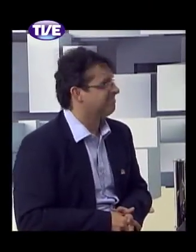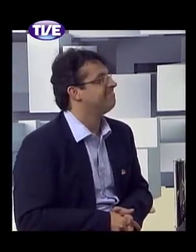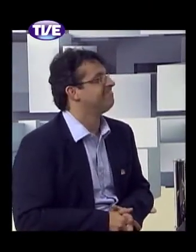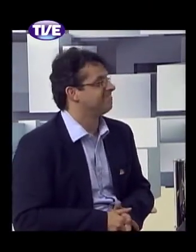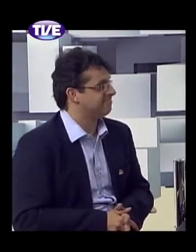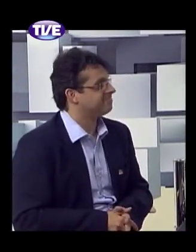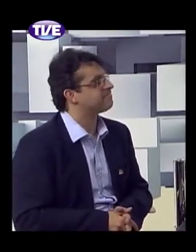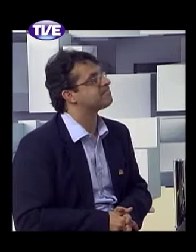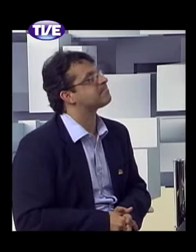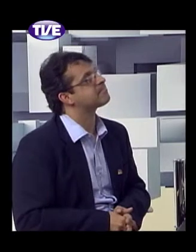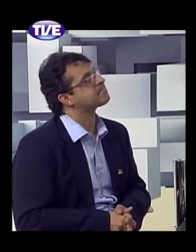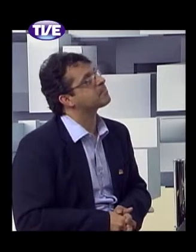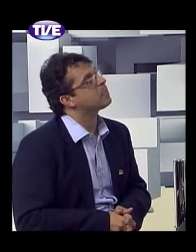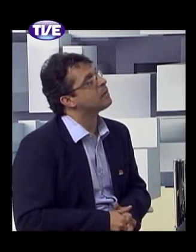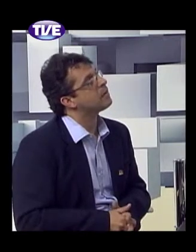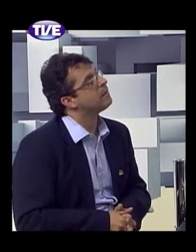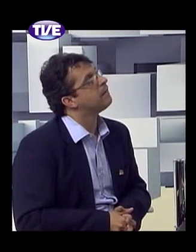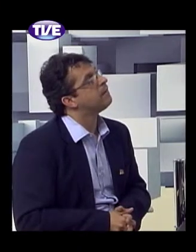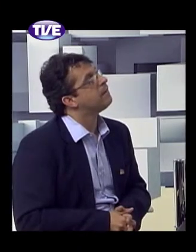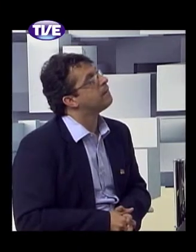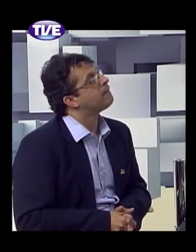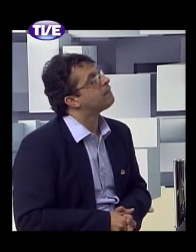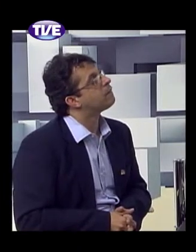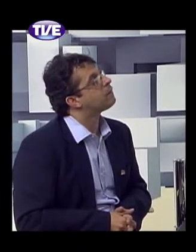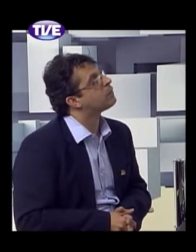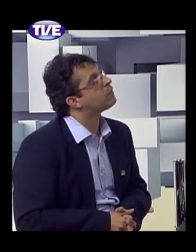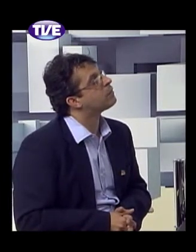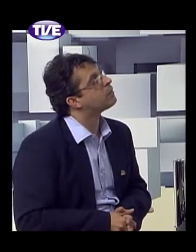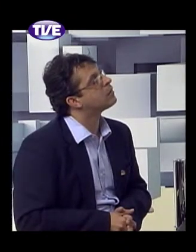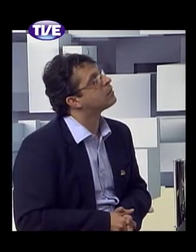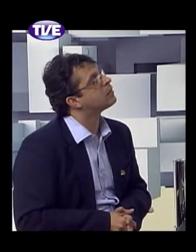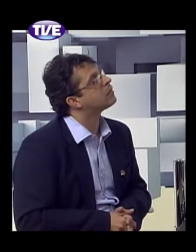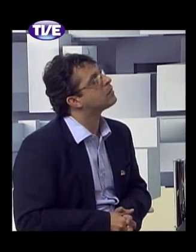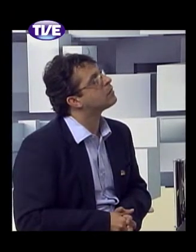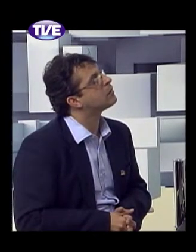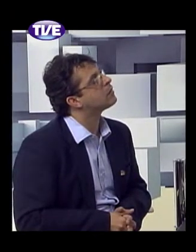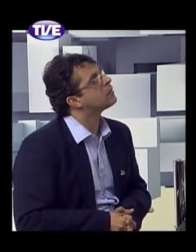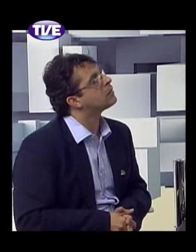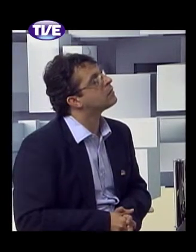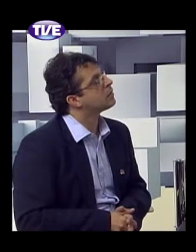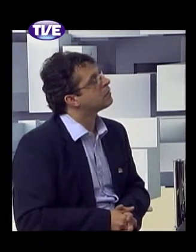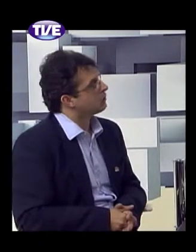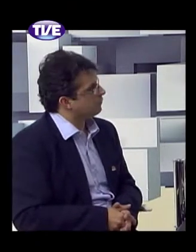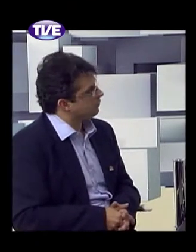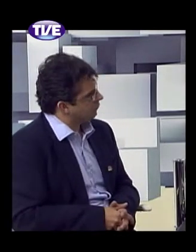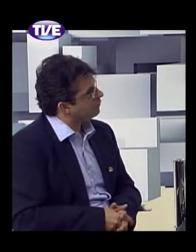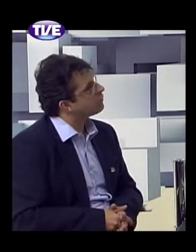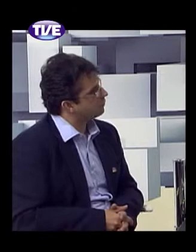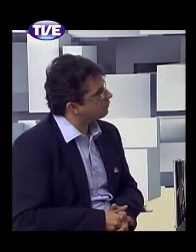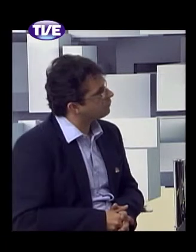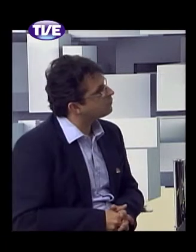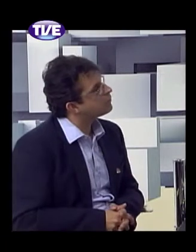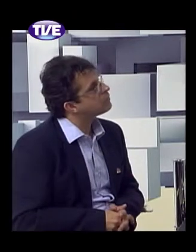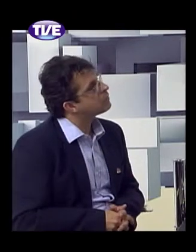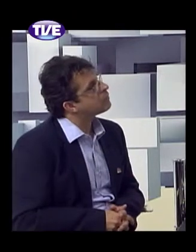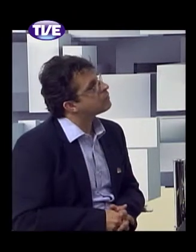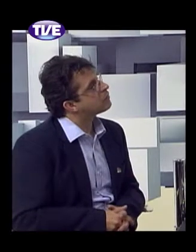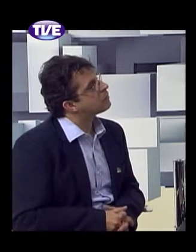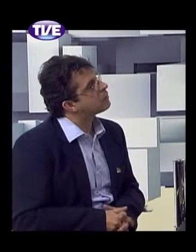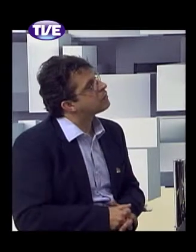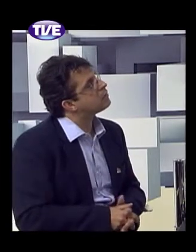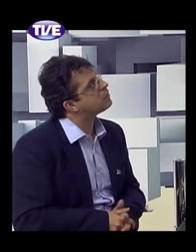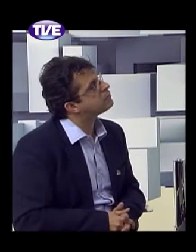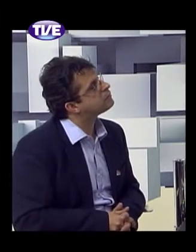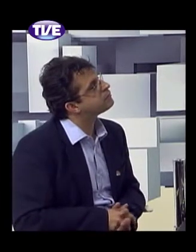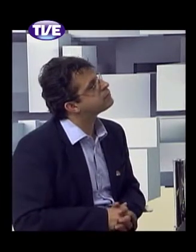Quanto à questão de discriminação, a senhora também escreveu sobre isso, deputada? Como é que se pode